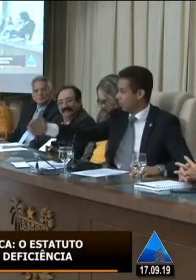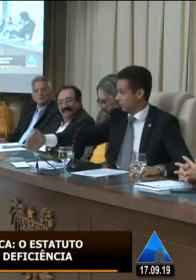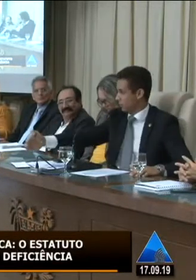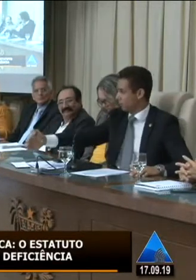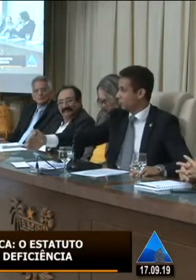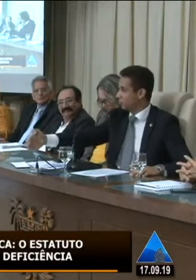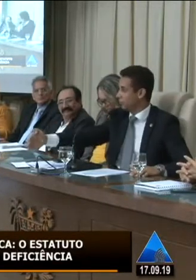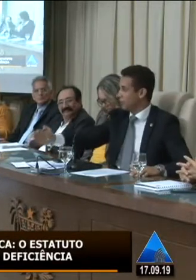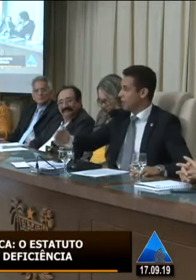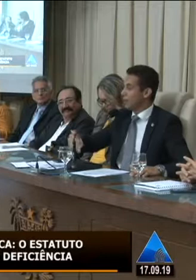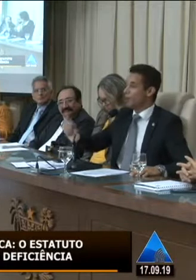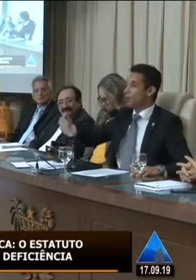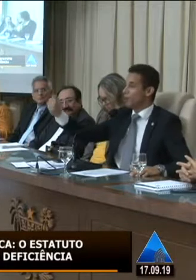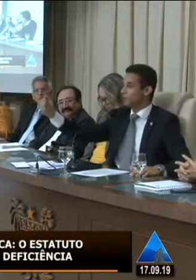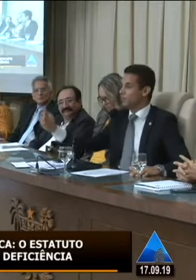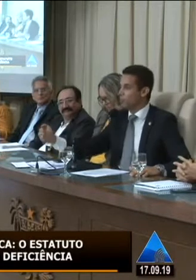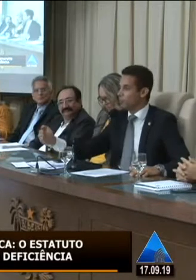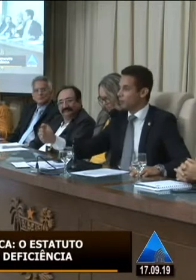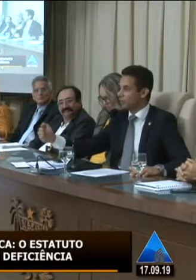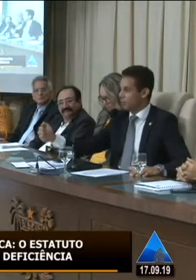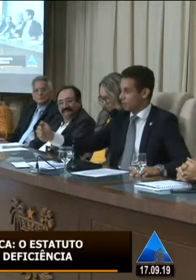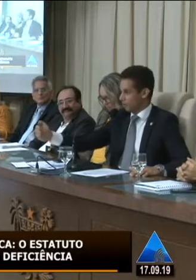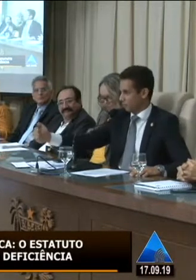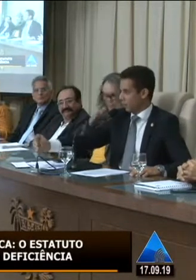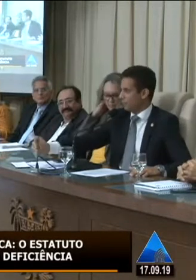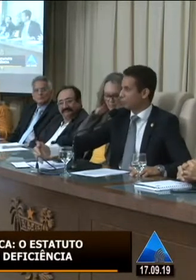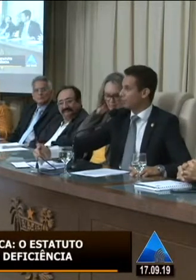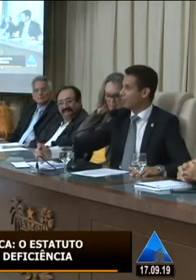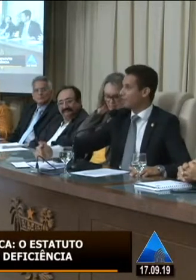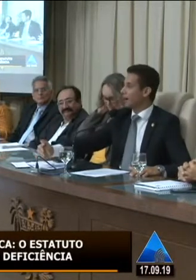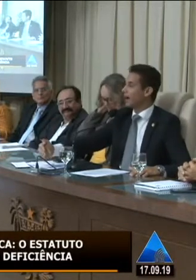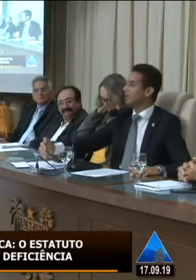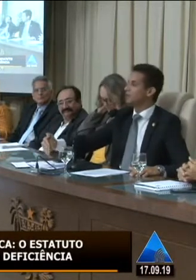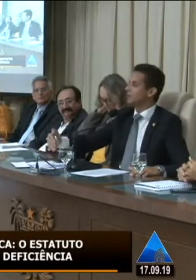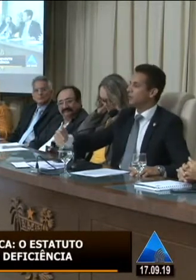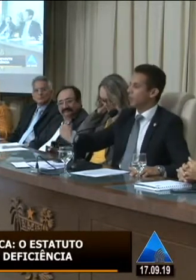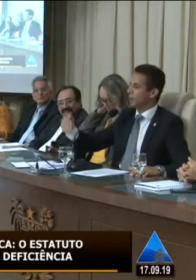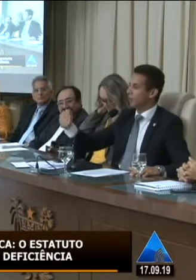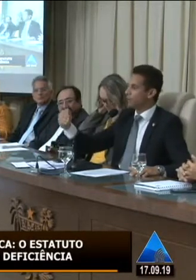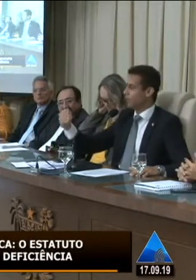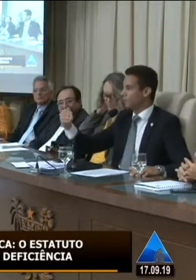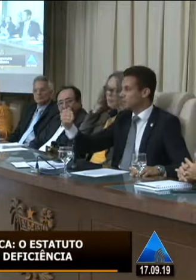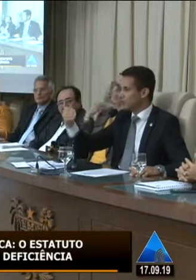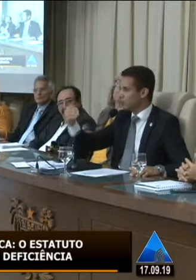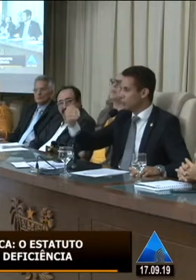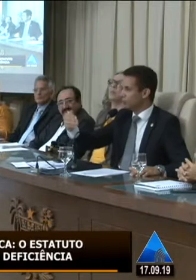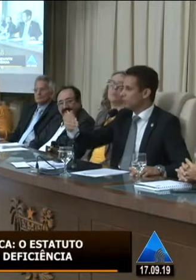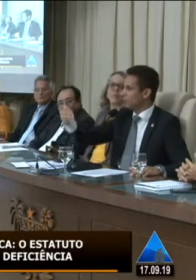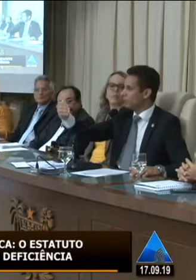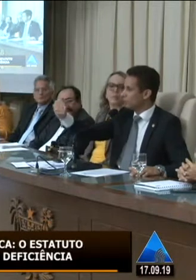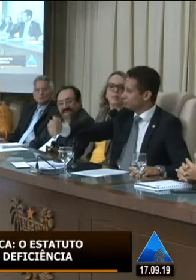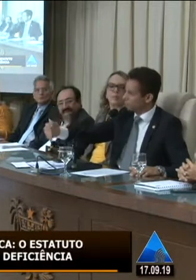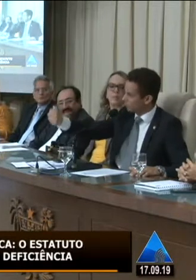maior de discussão mas depois que esse documento será protocolado na casa irá para a comissão de